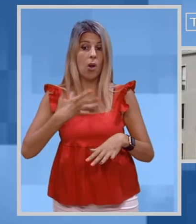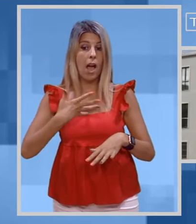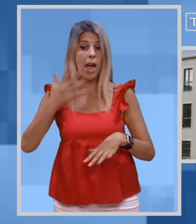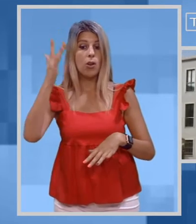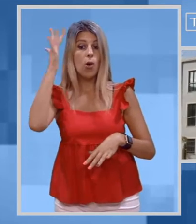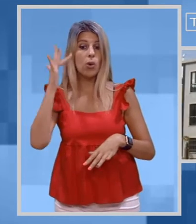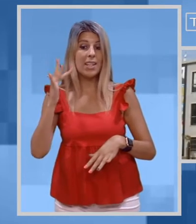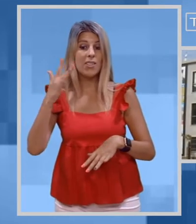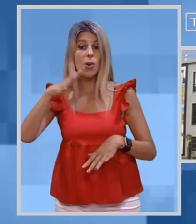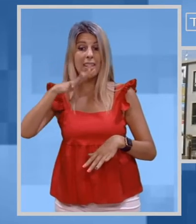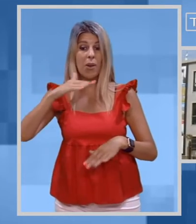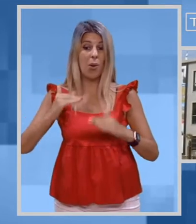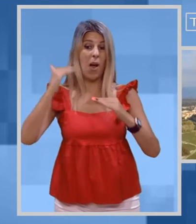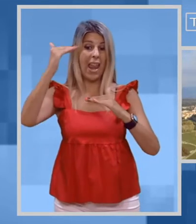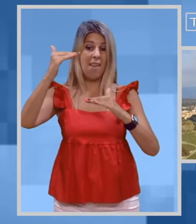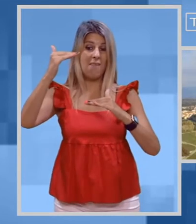elevato.